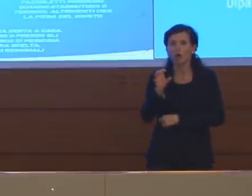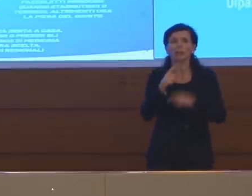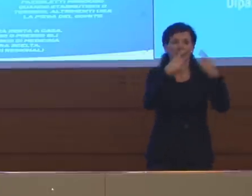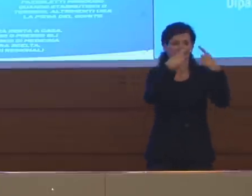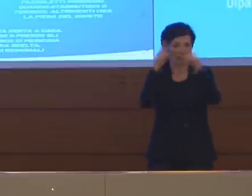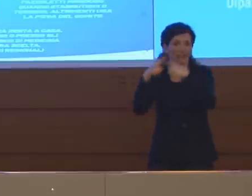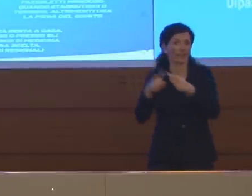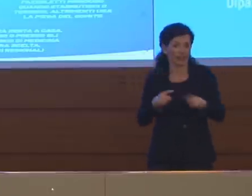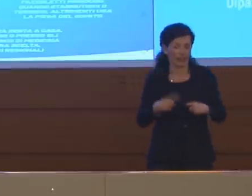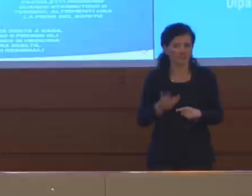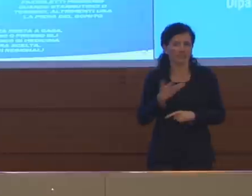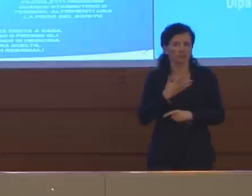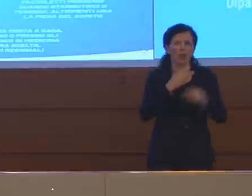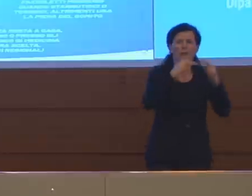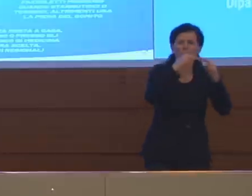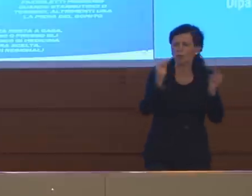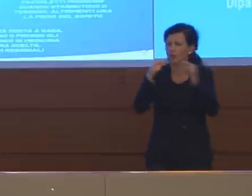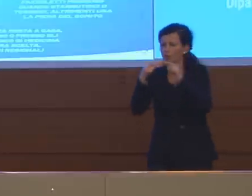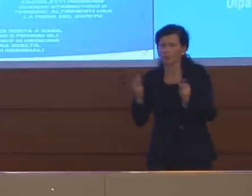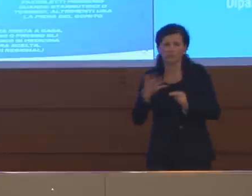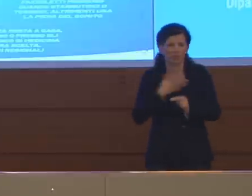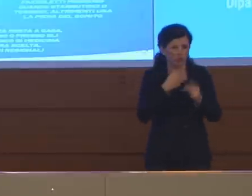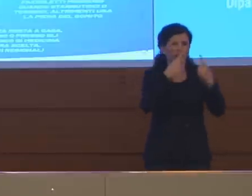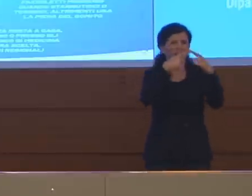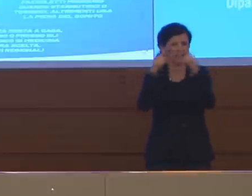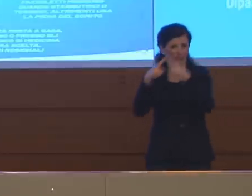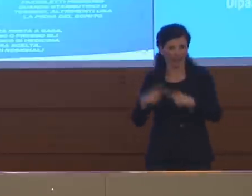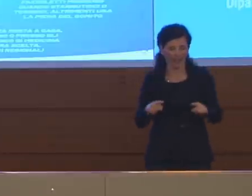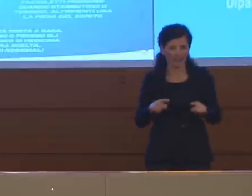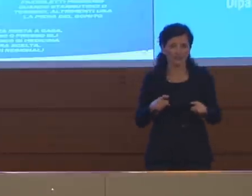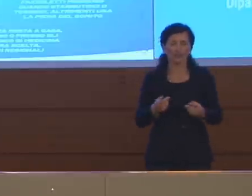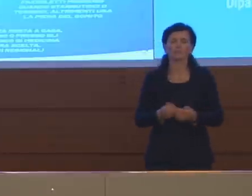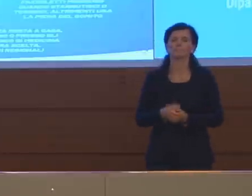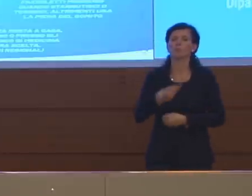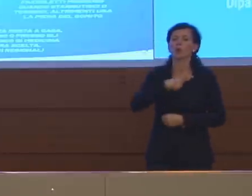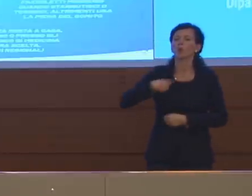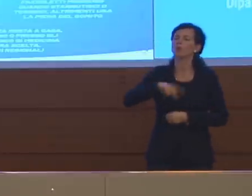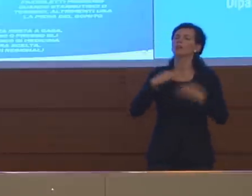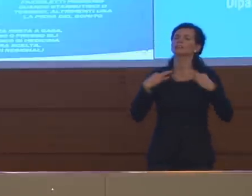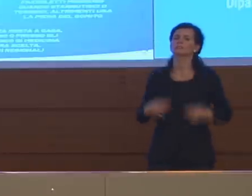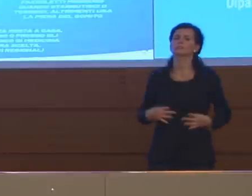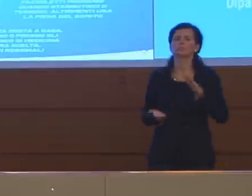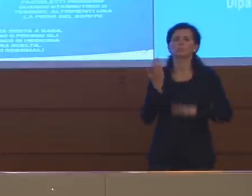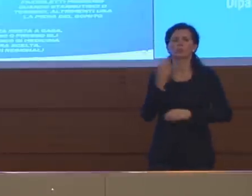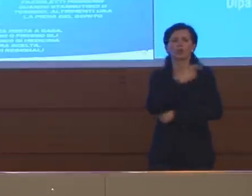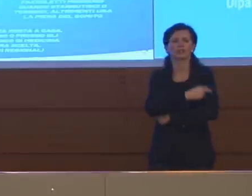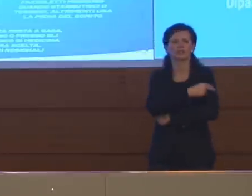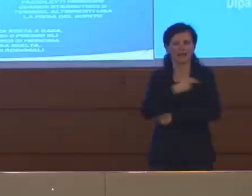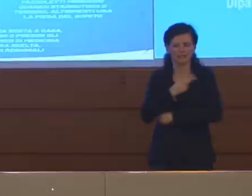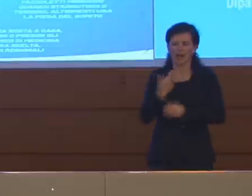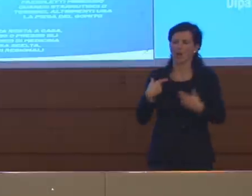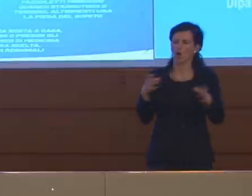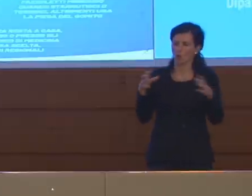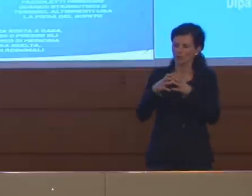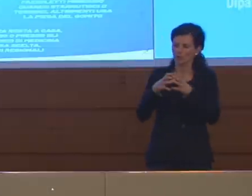importanti tra loro da provincia a provincia. La prospettiva in cui ci muoviamo è come Comitato Tecnico Scientifico di dare